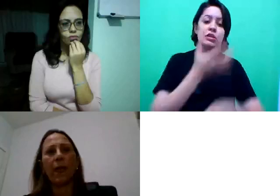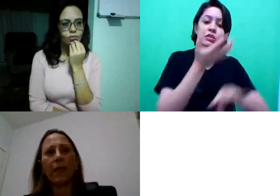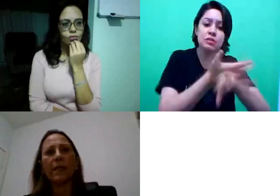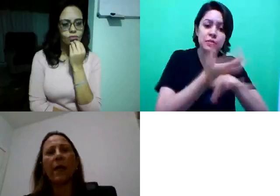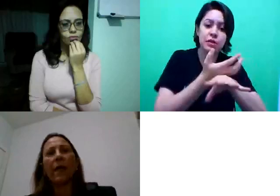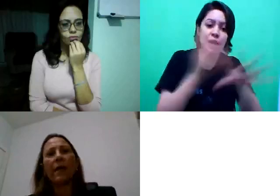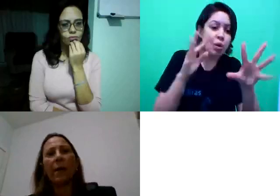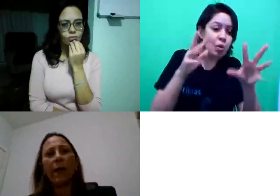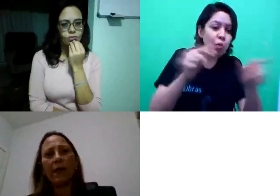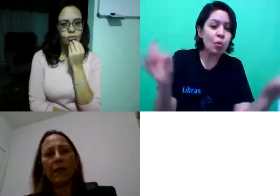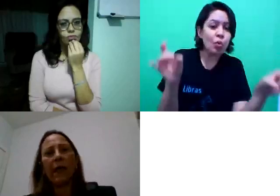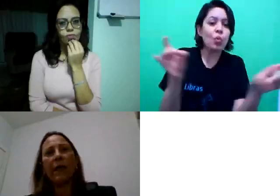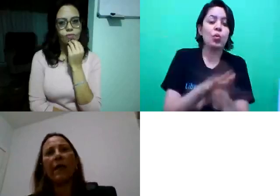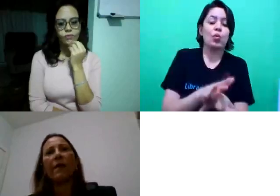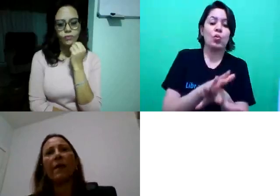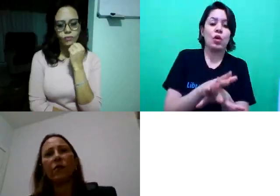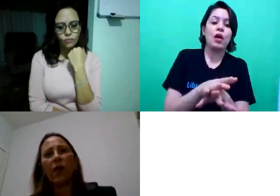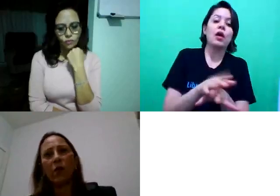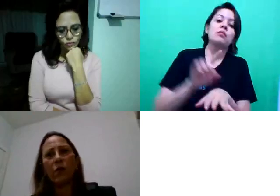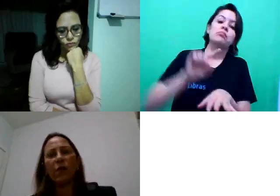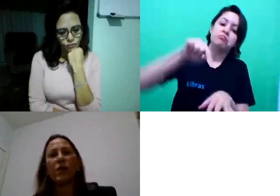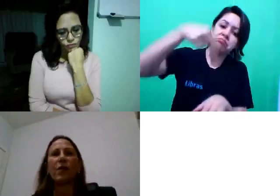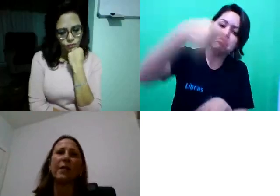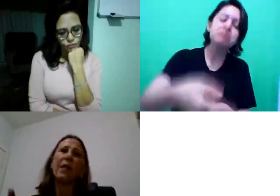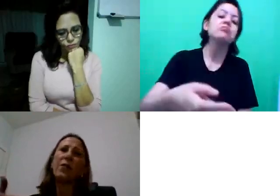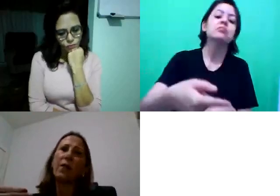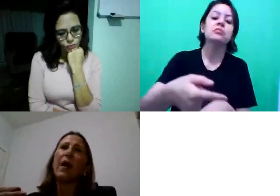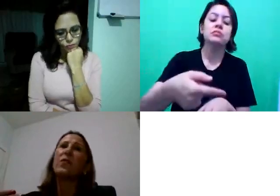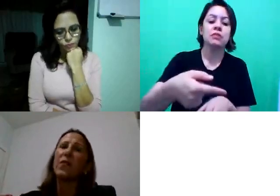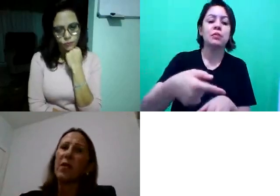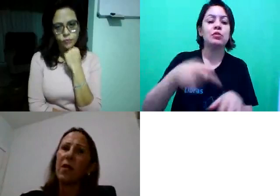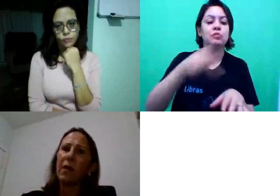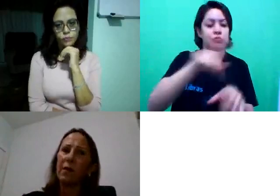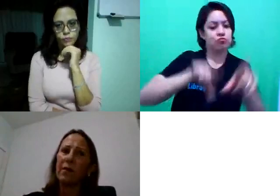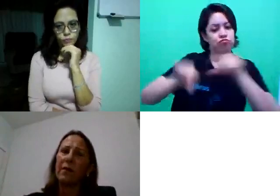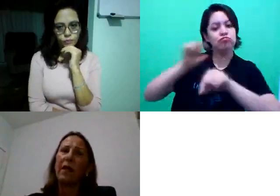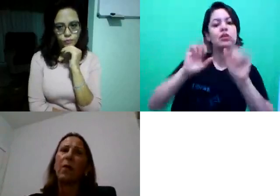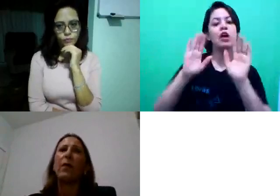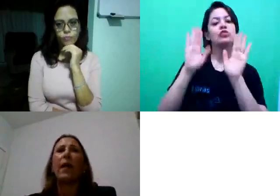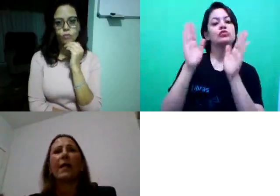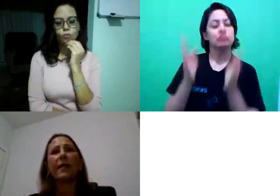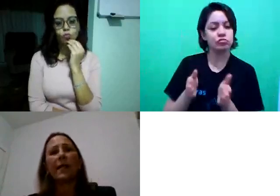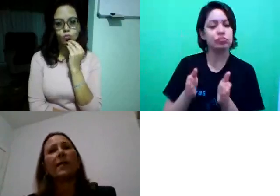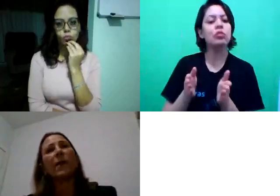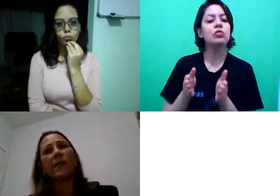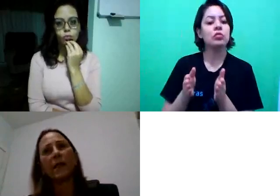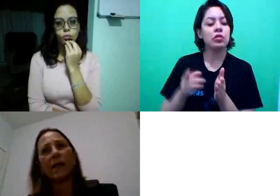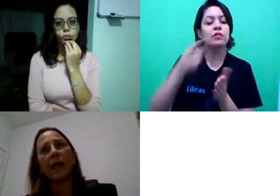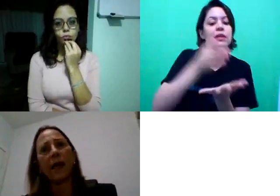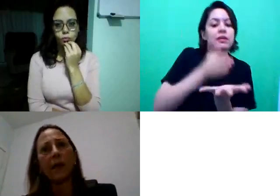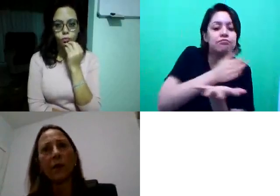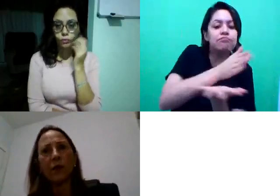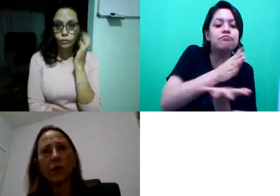disciplinas, e a partir daí, já com os professores selecionados, vocês já terão as linhas de